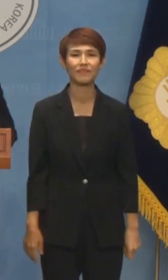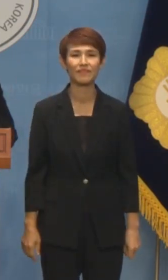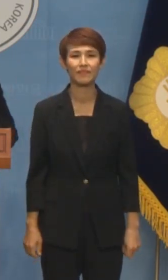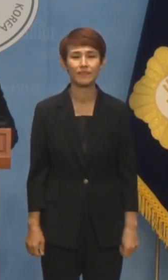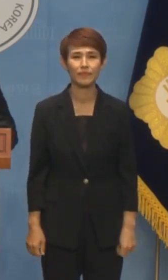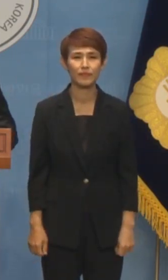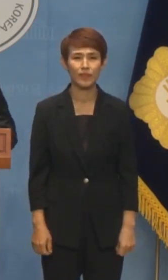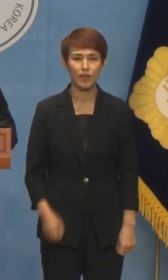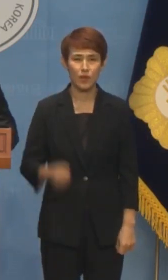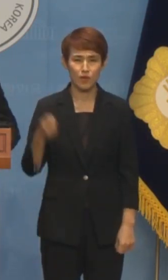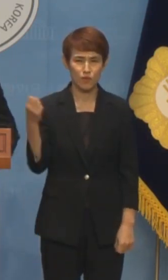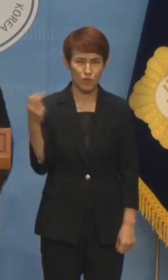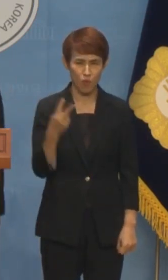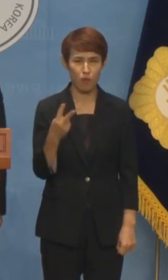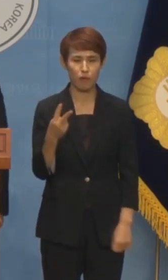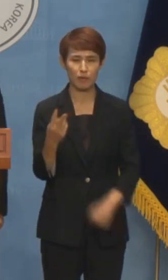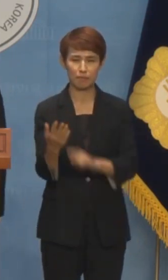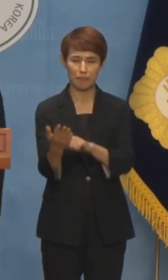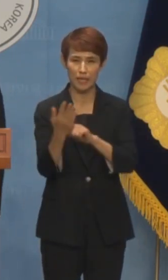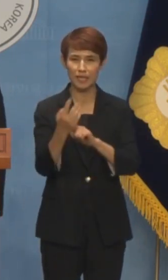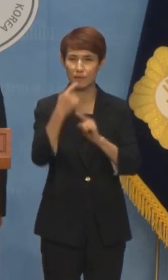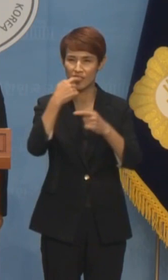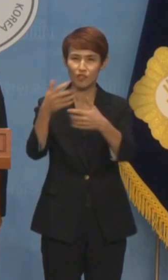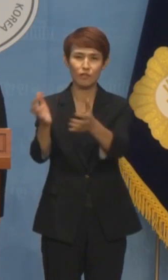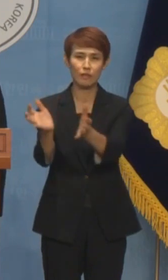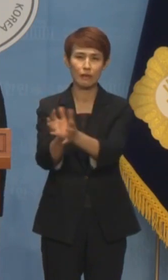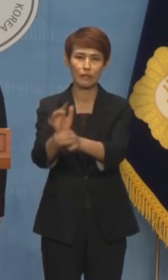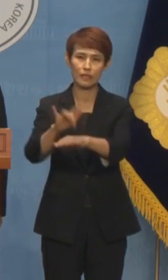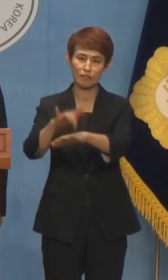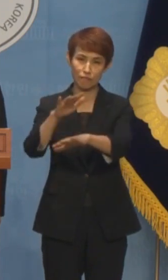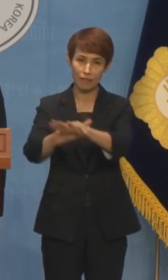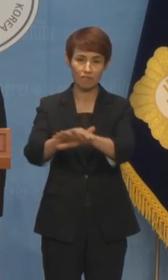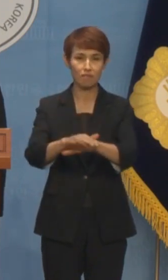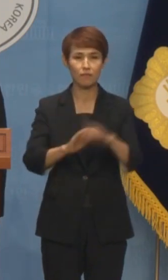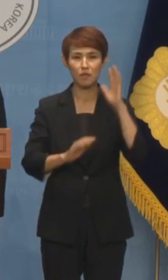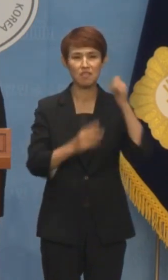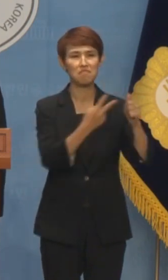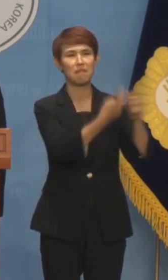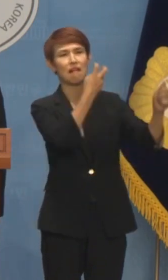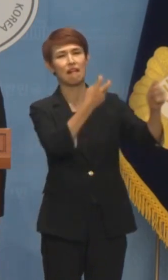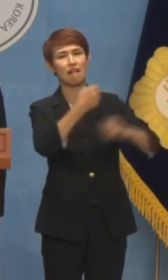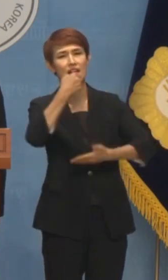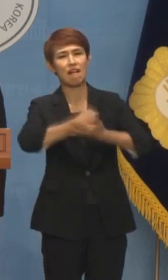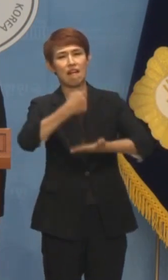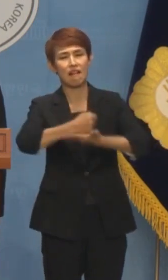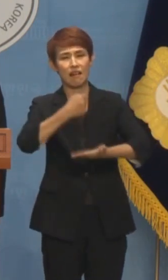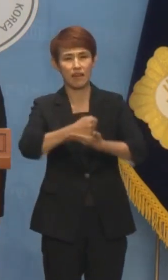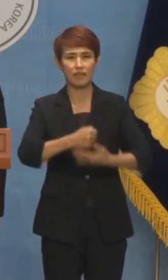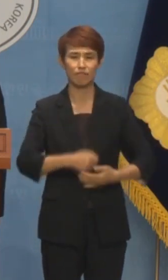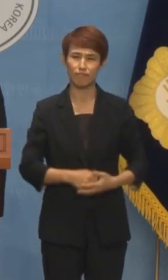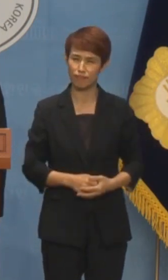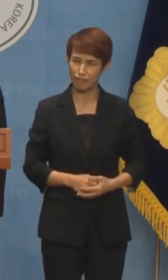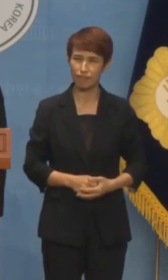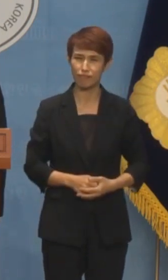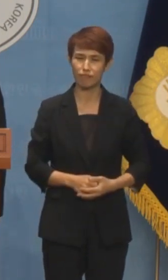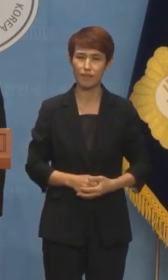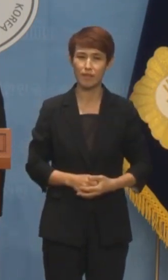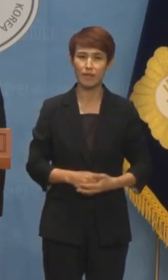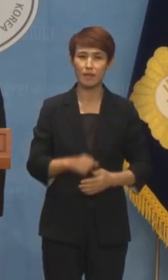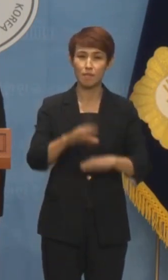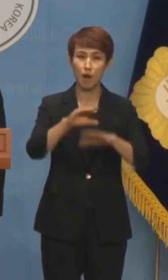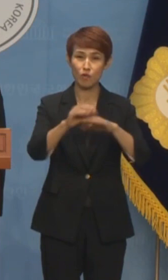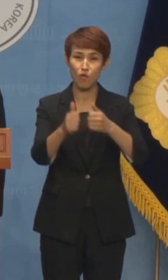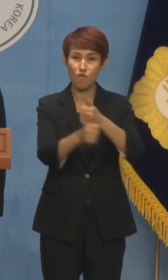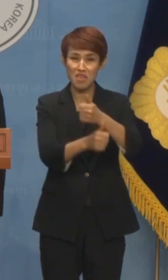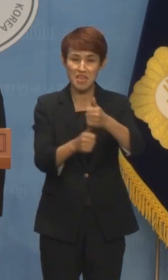또다시 나온 민주당의 습관성 탄핵, 방통일을 흔들고 언론 길들에게 나서려는 검은